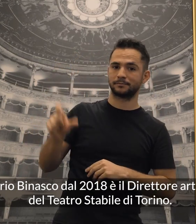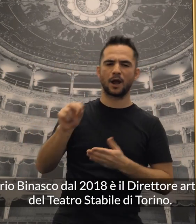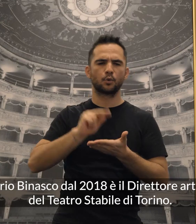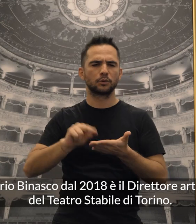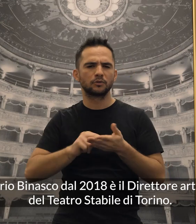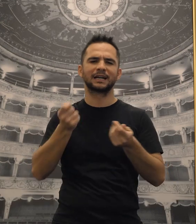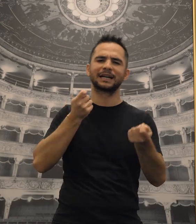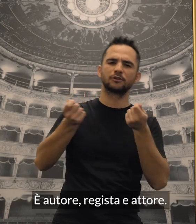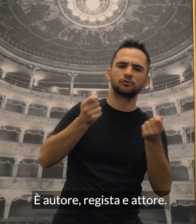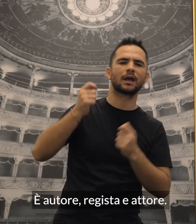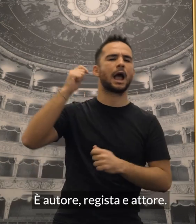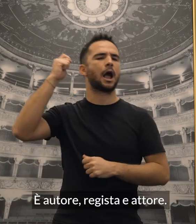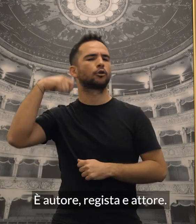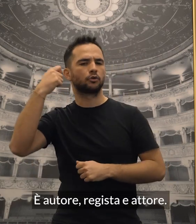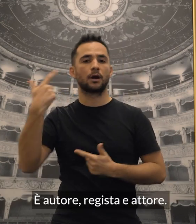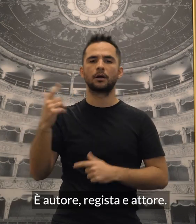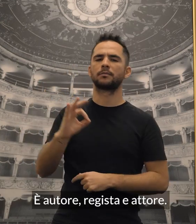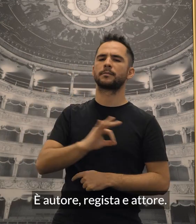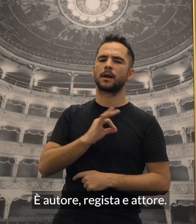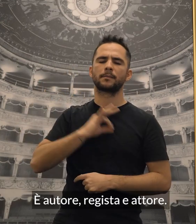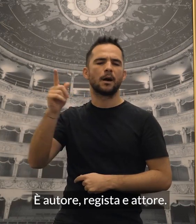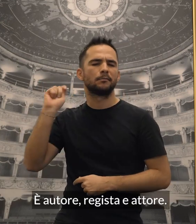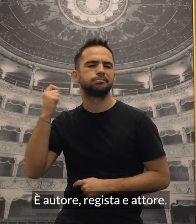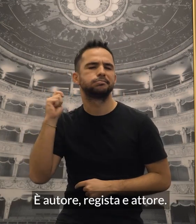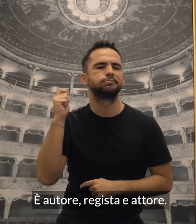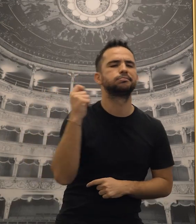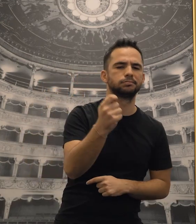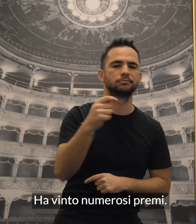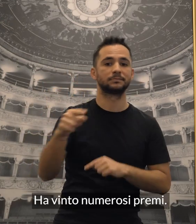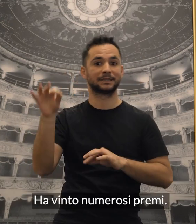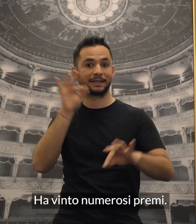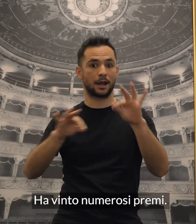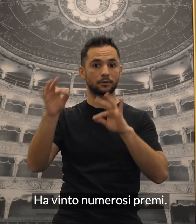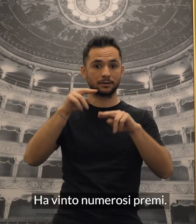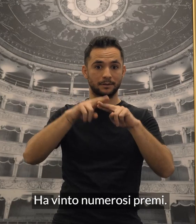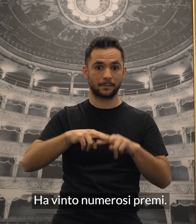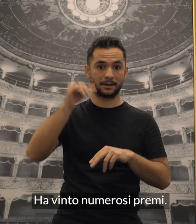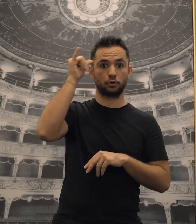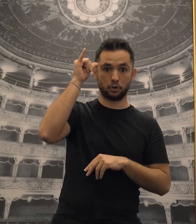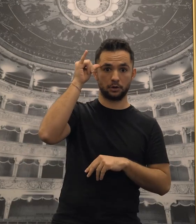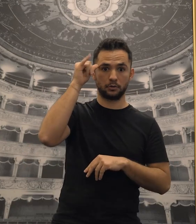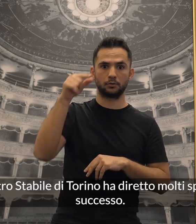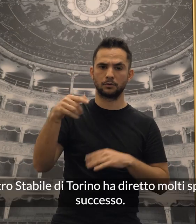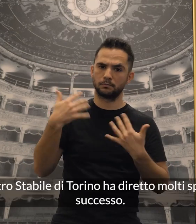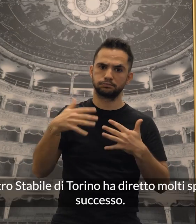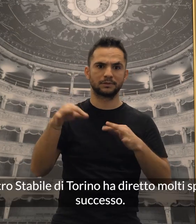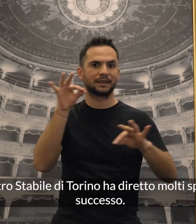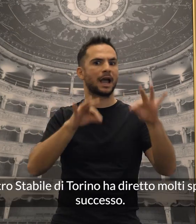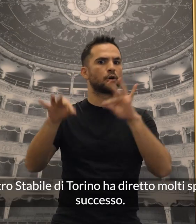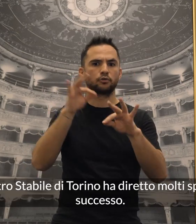Torino. È autore, regista e attore. Ha vinto numerosi premi. Per il Teatro Stabile di